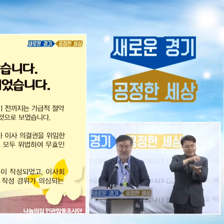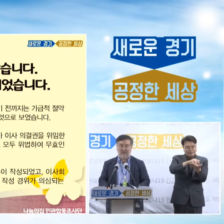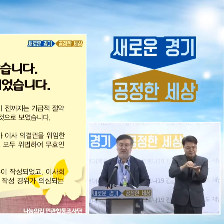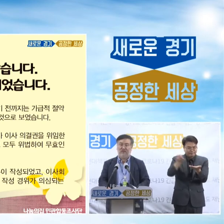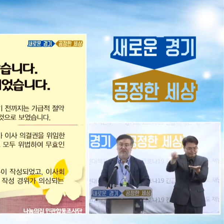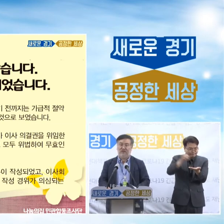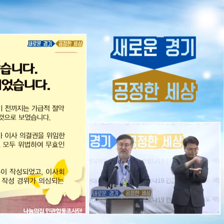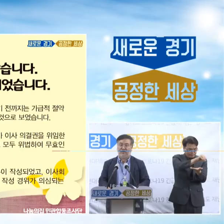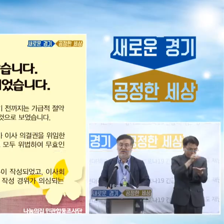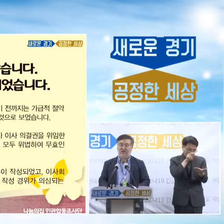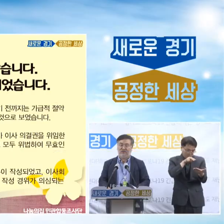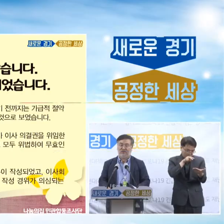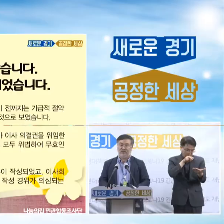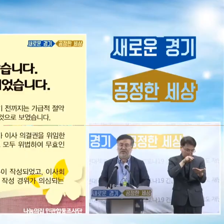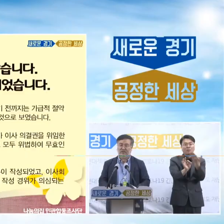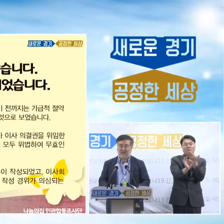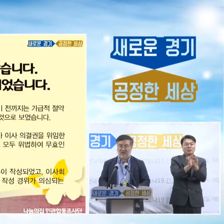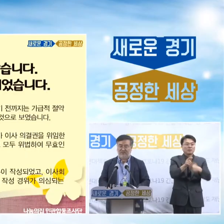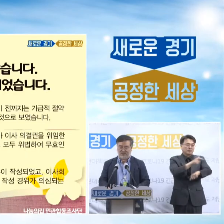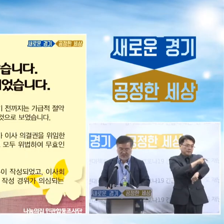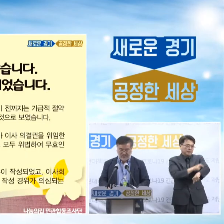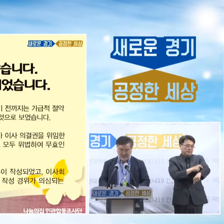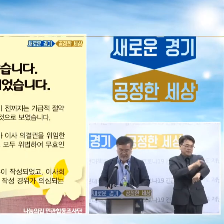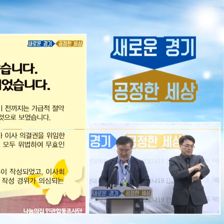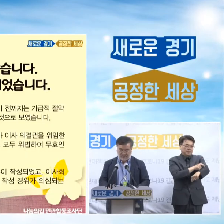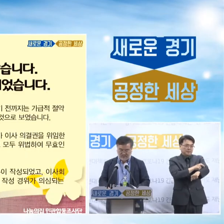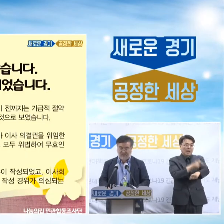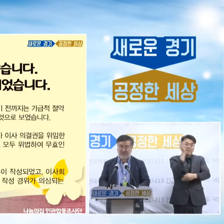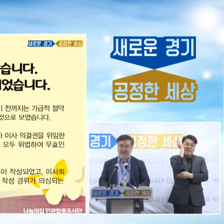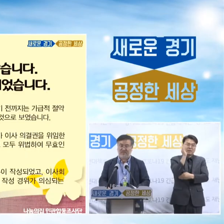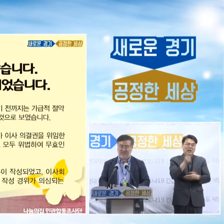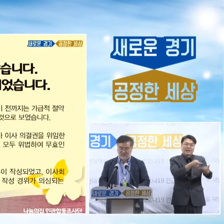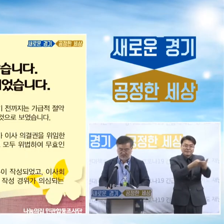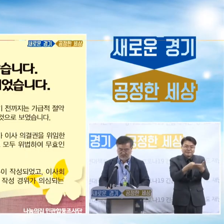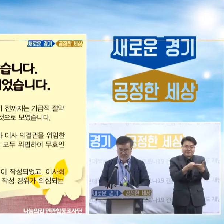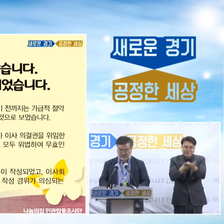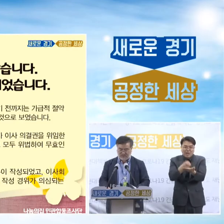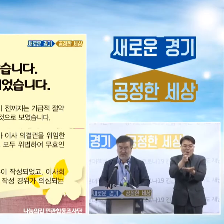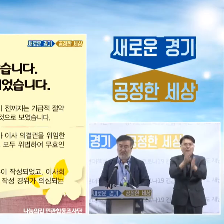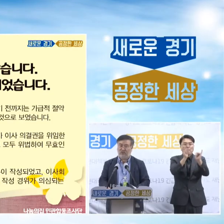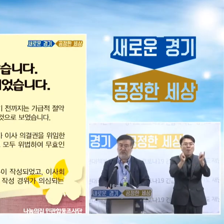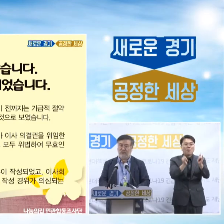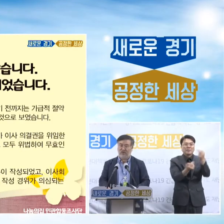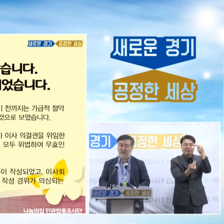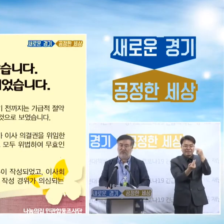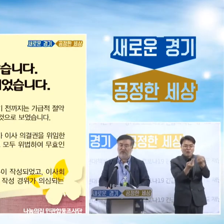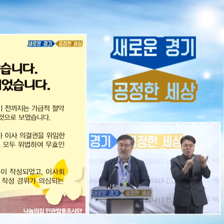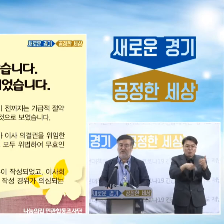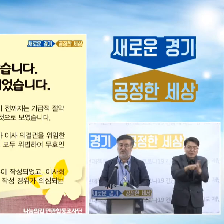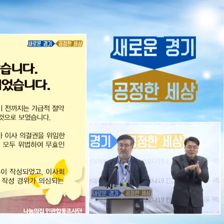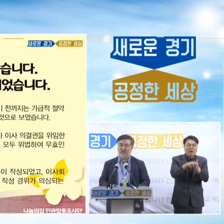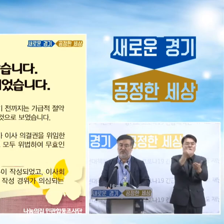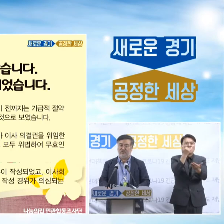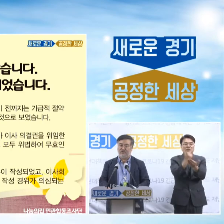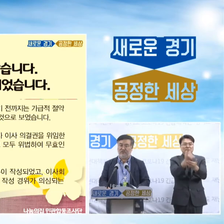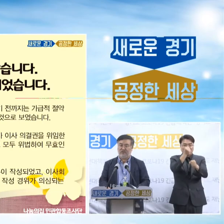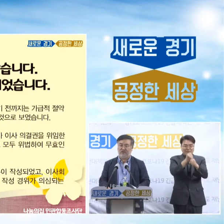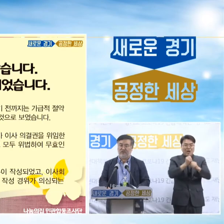이사분들이 가급적 절약에서 법인의 재산 취득을 위해서 또 요양원과